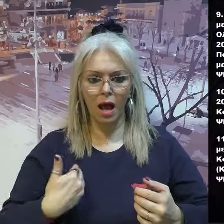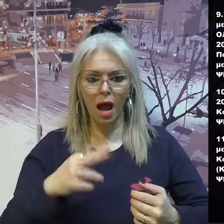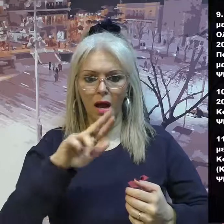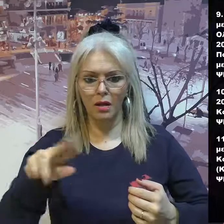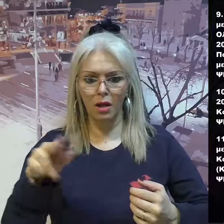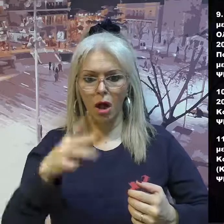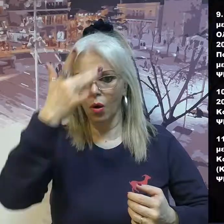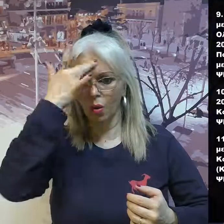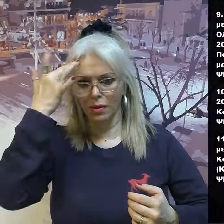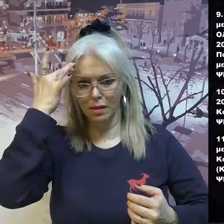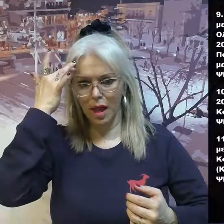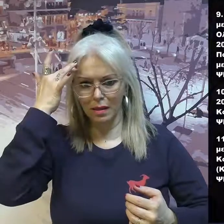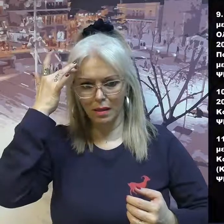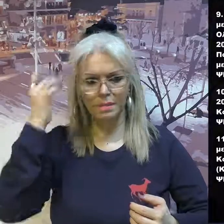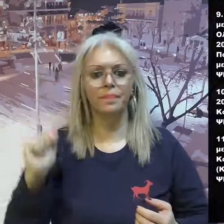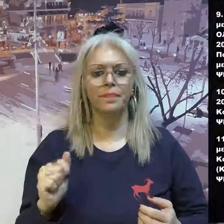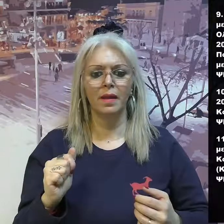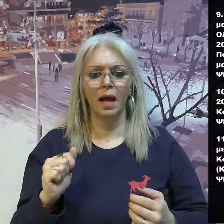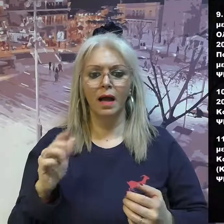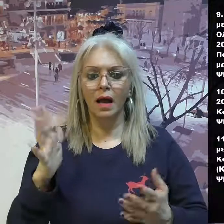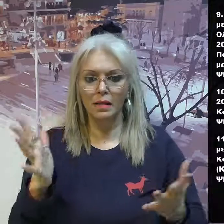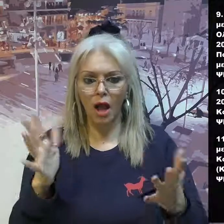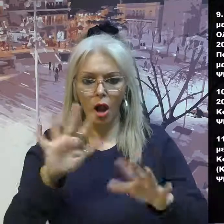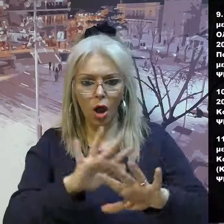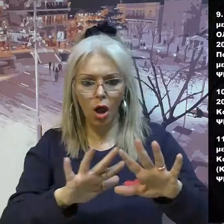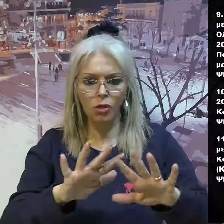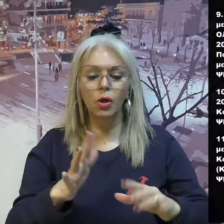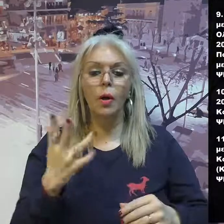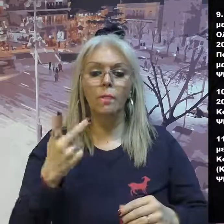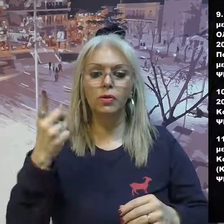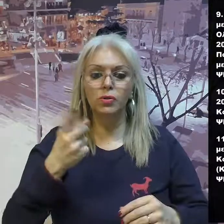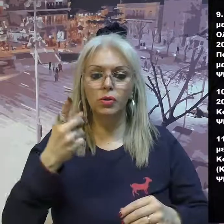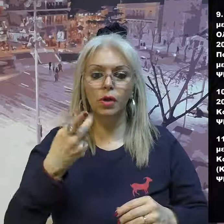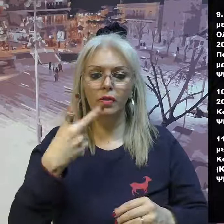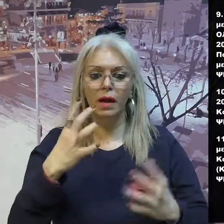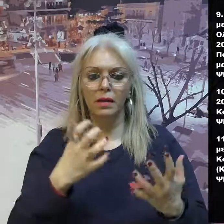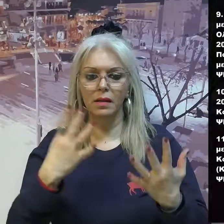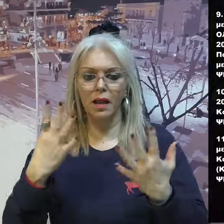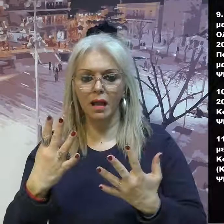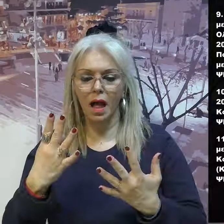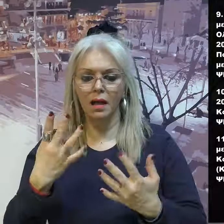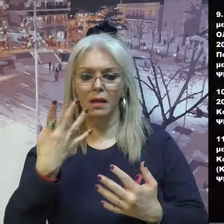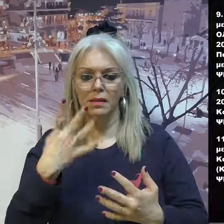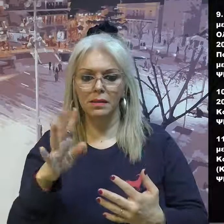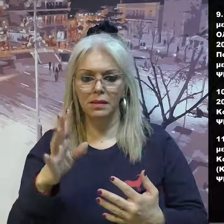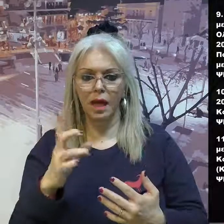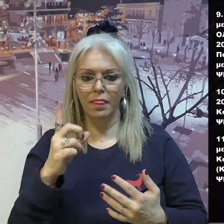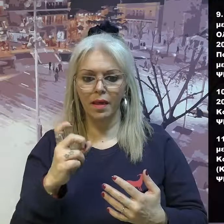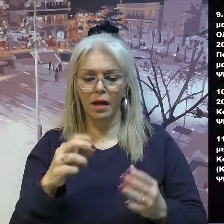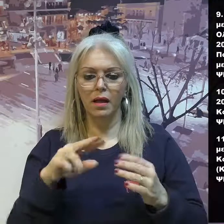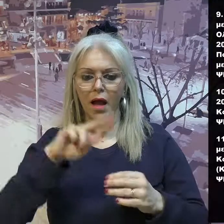Συμβουλίου του Οργανισμού Αθλητισμού Πολιτισμού και Νεολαίας, με θέμα έγκριση τροποποίησης ολοκληρωμένου πλαισίου δράσης έτους